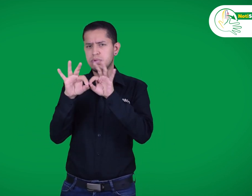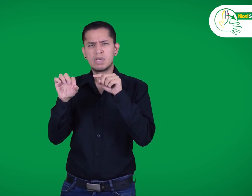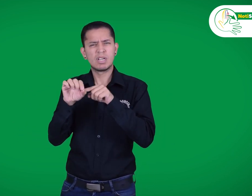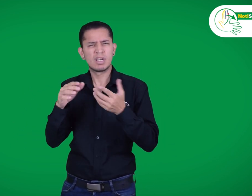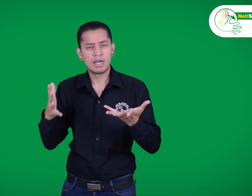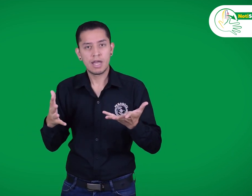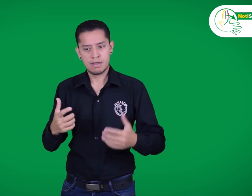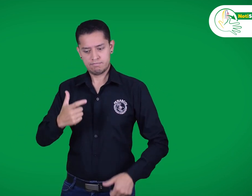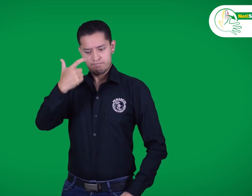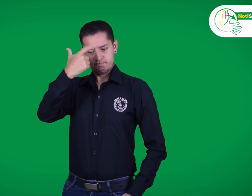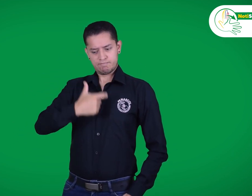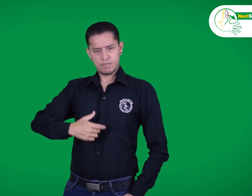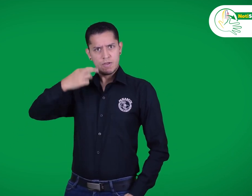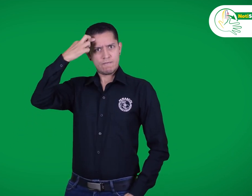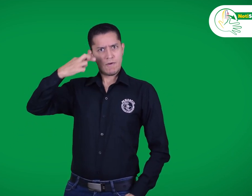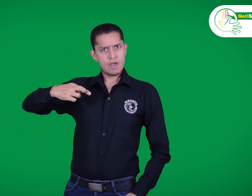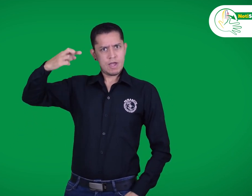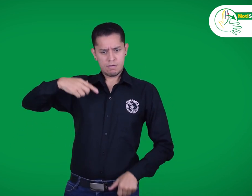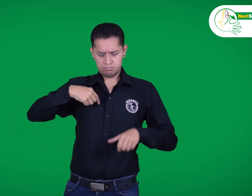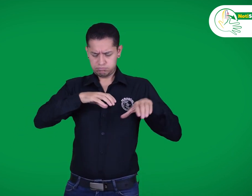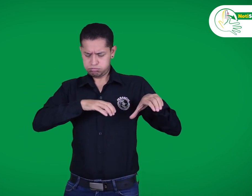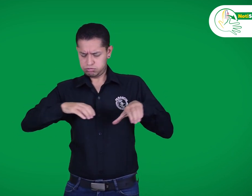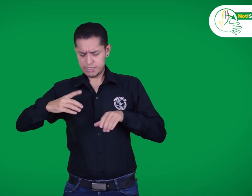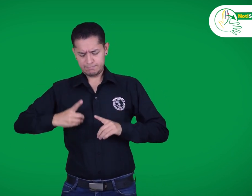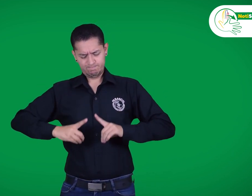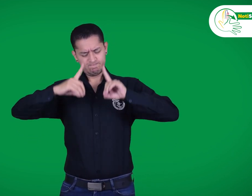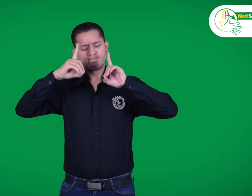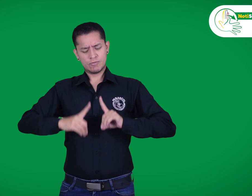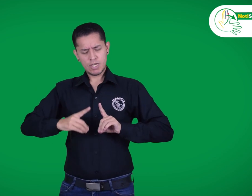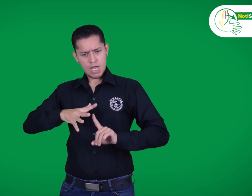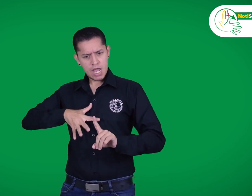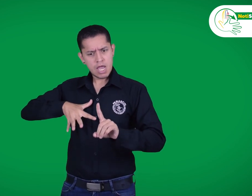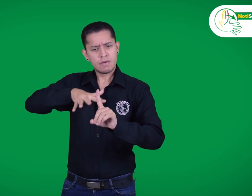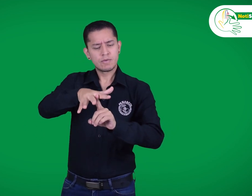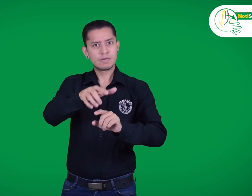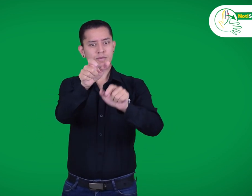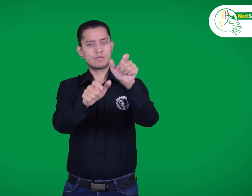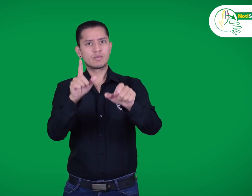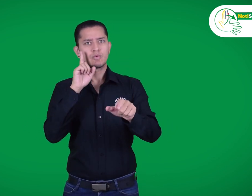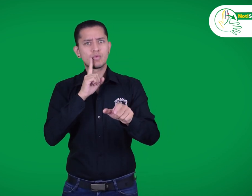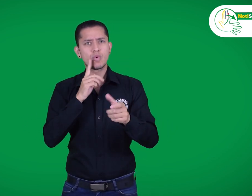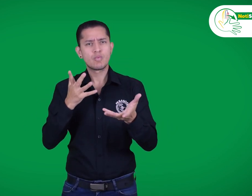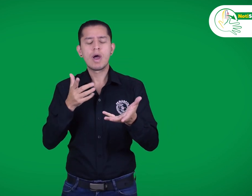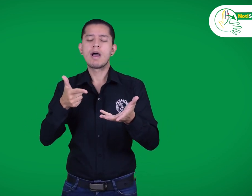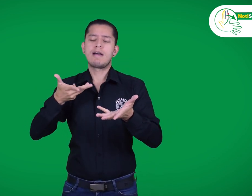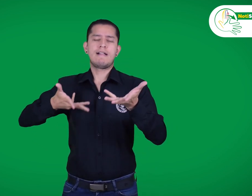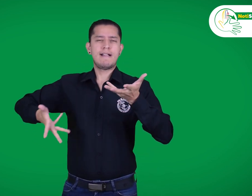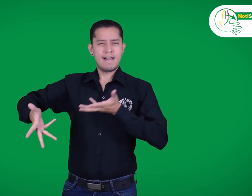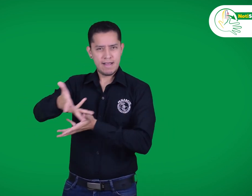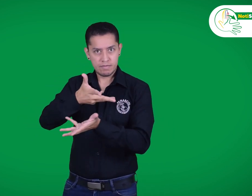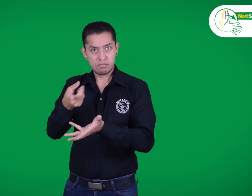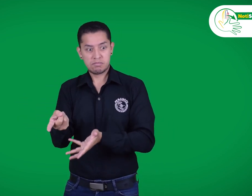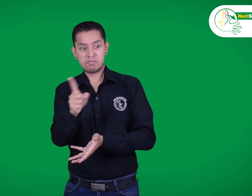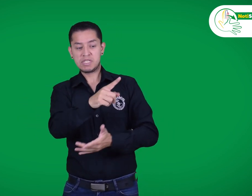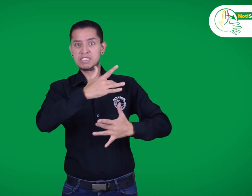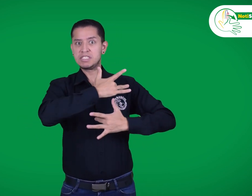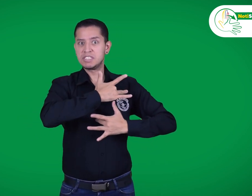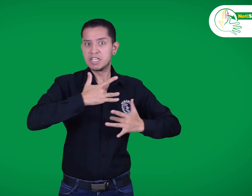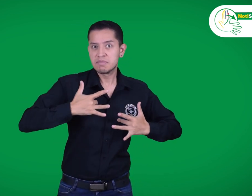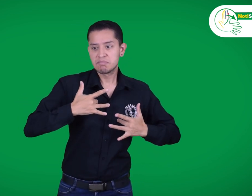las decisiones y actitudes que tienen los profesionales y cómo esto afecta a las personas sordas. Además, compartimos sobre